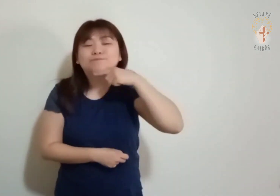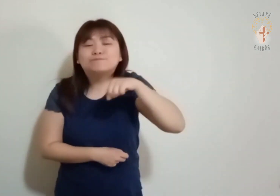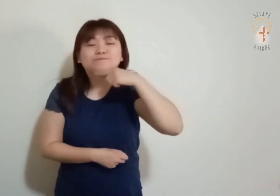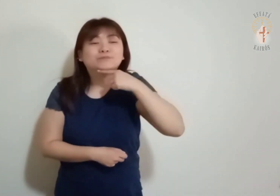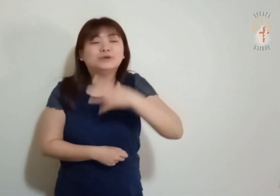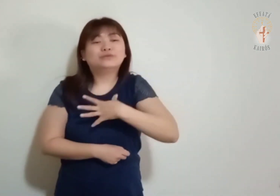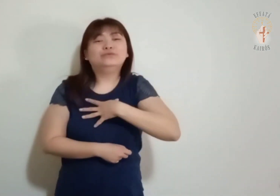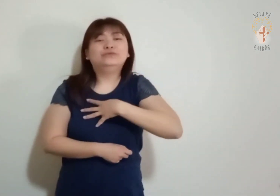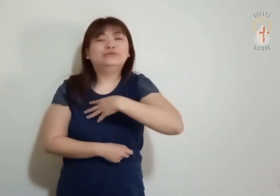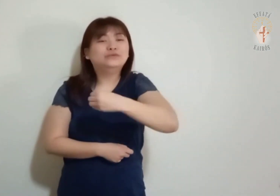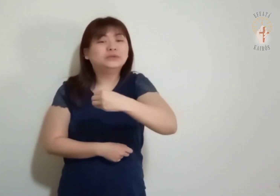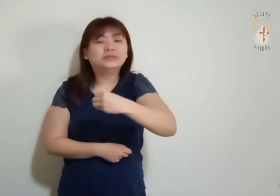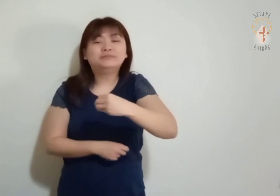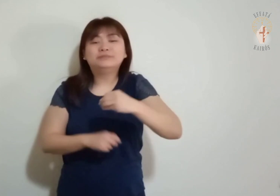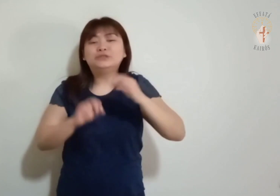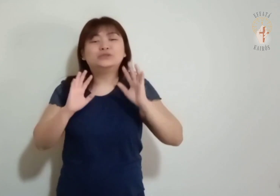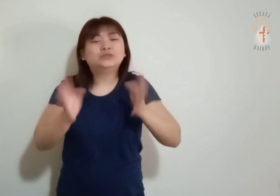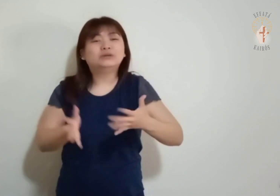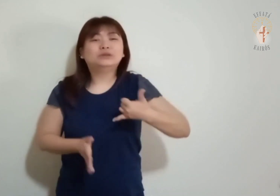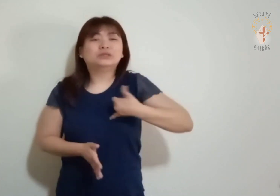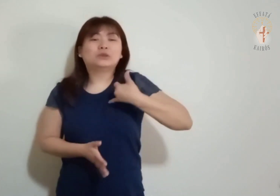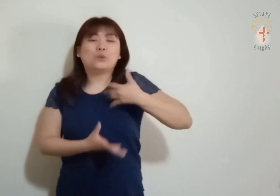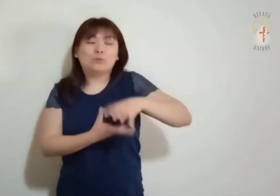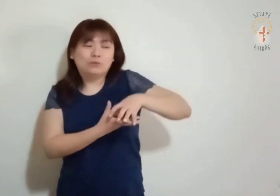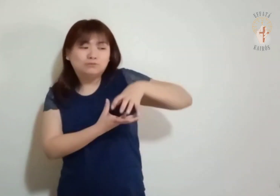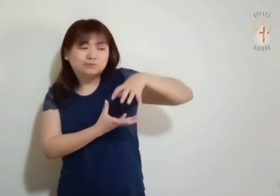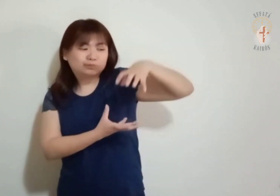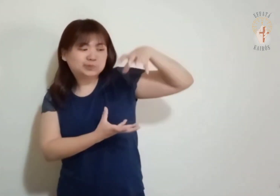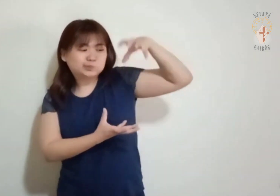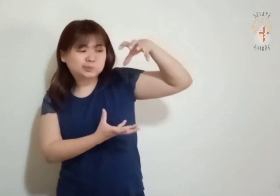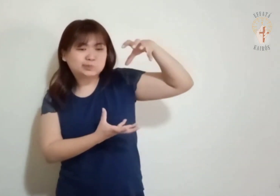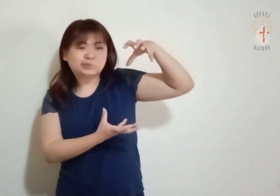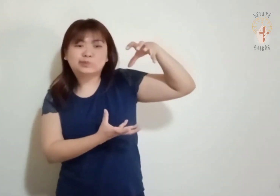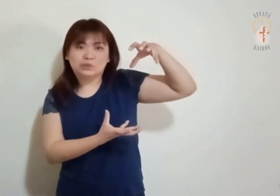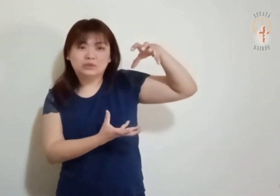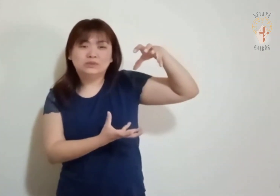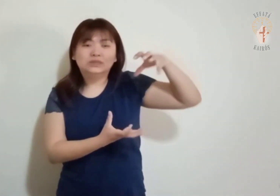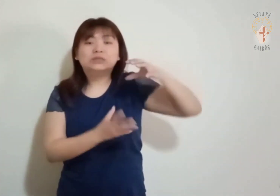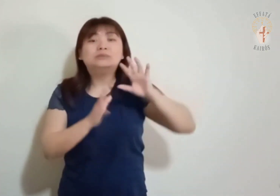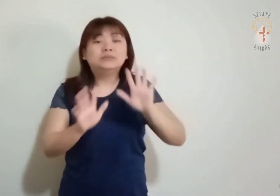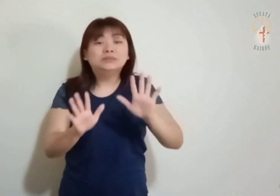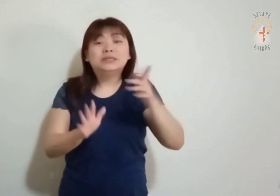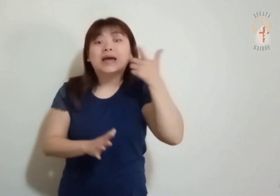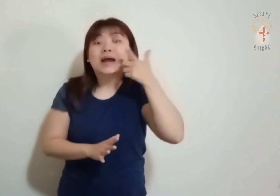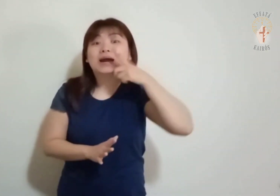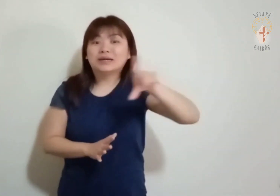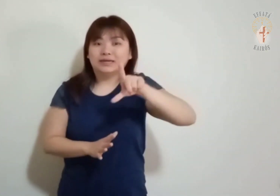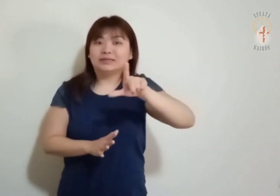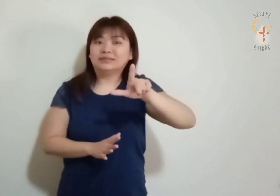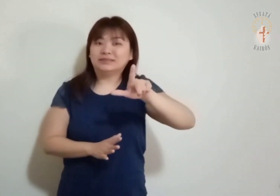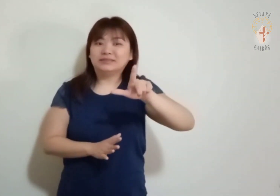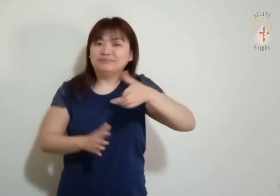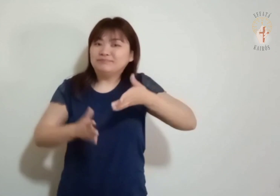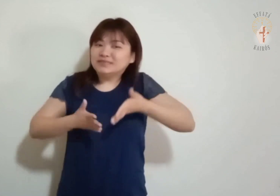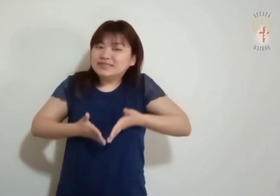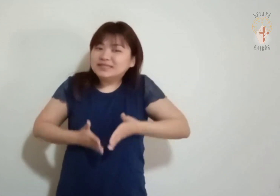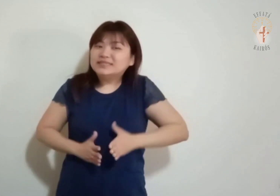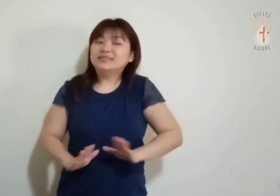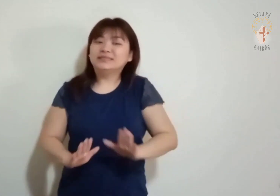estéreo e já de idade avançada, se tornou capaz de